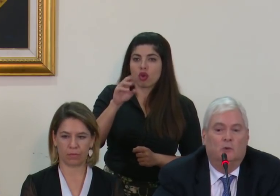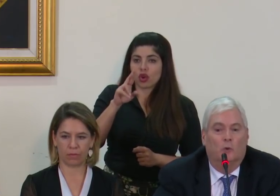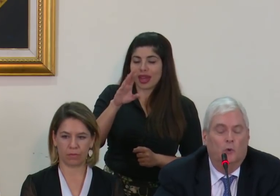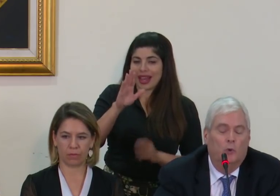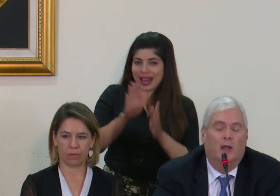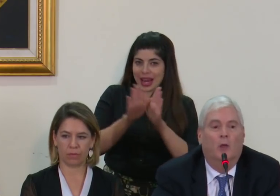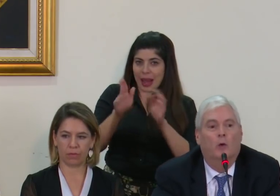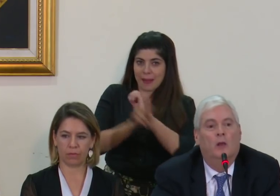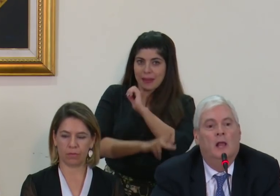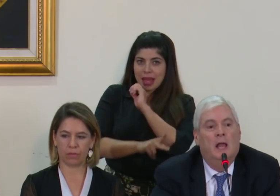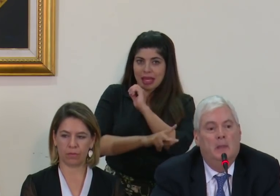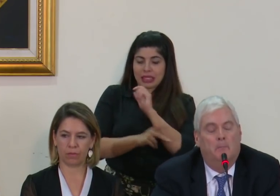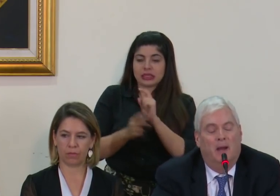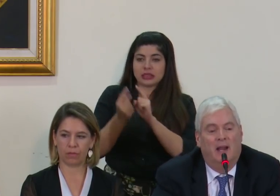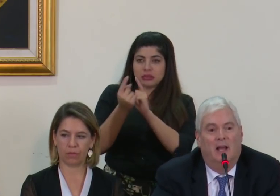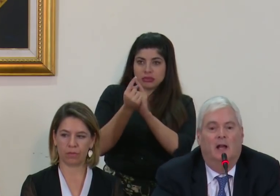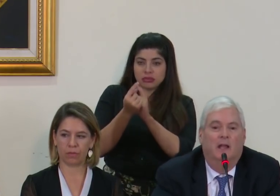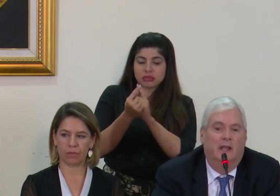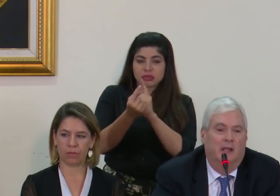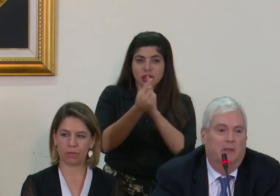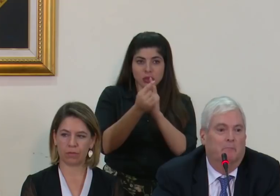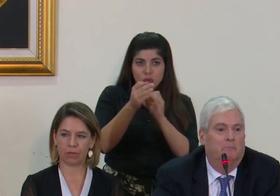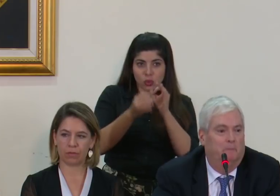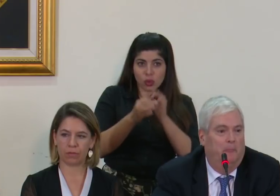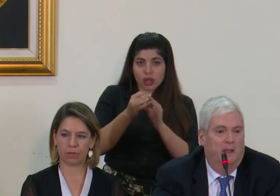don Julio Jurado para